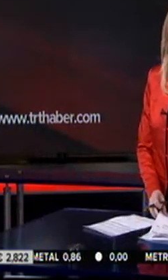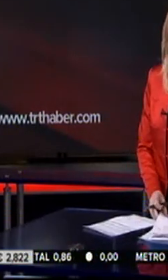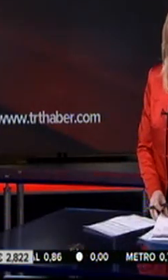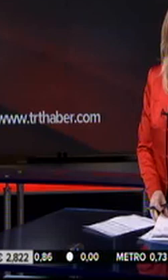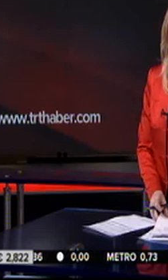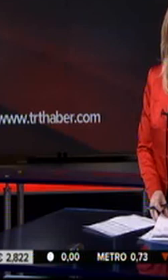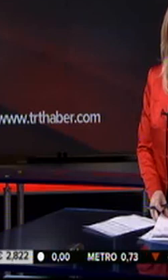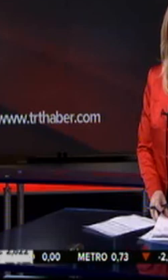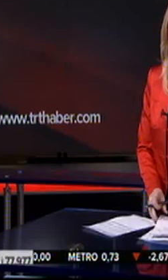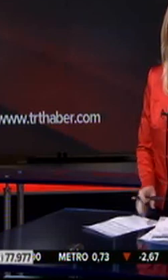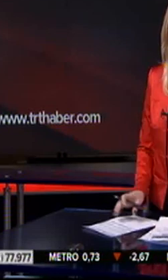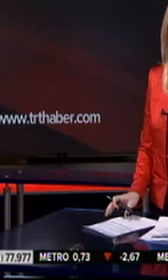haberleri ve ardından da hava durumu olacak.